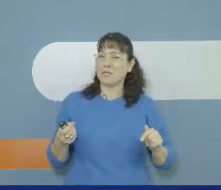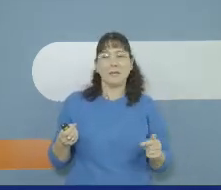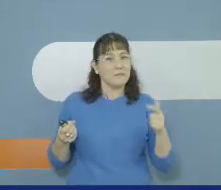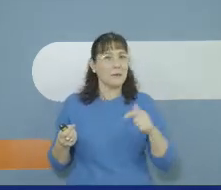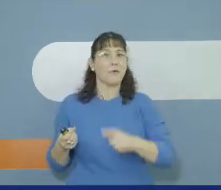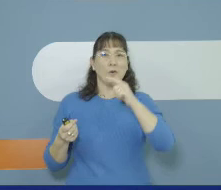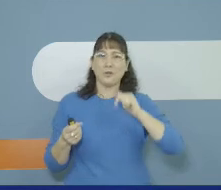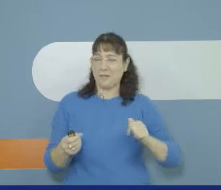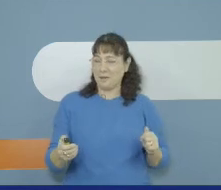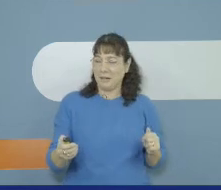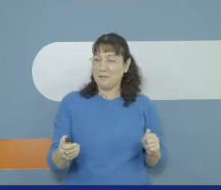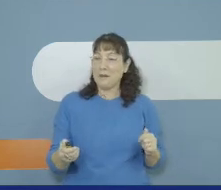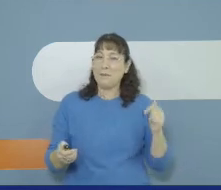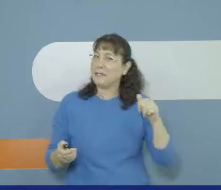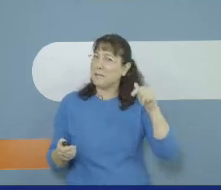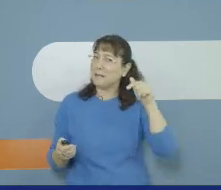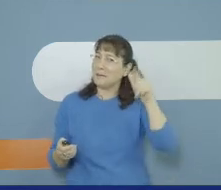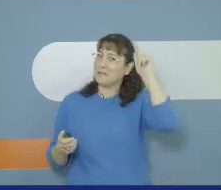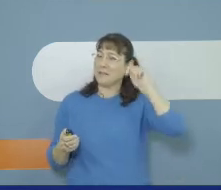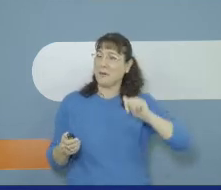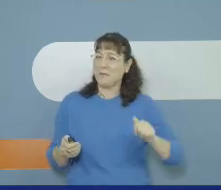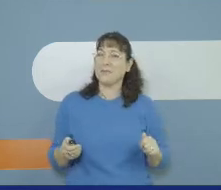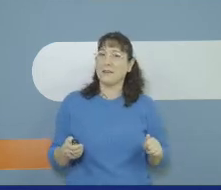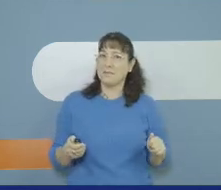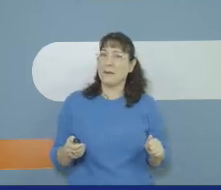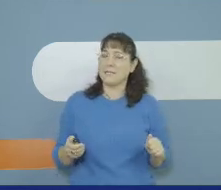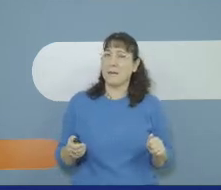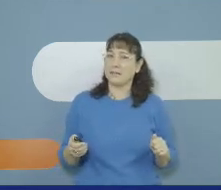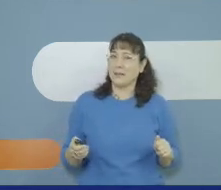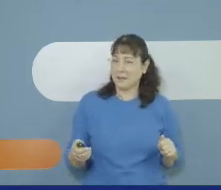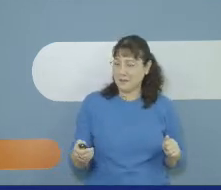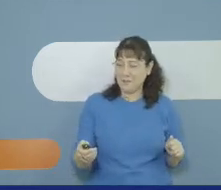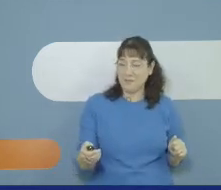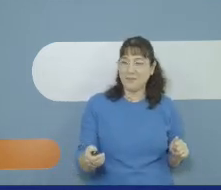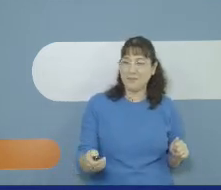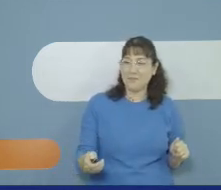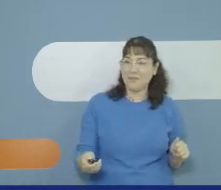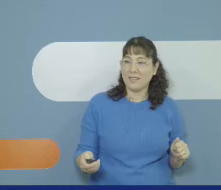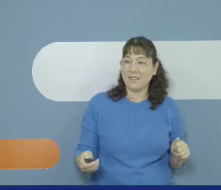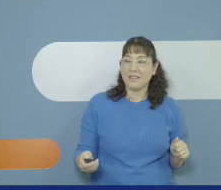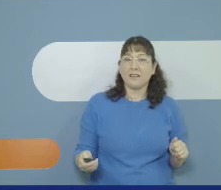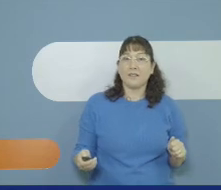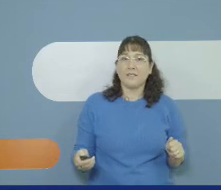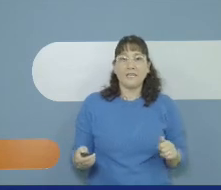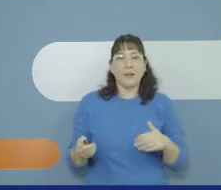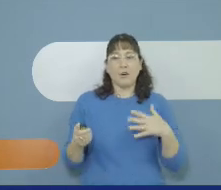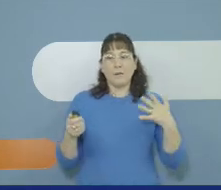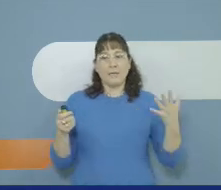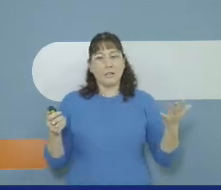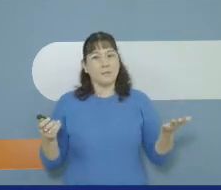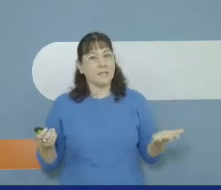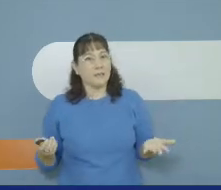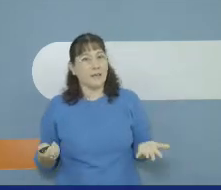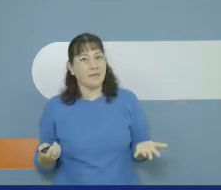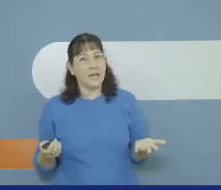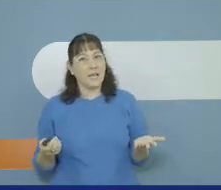בסיפור יש נמלים וגם הוא מאוד אוהב נמלים מעניין מה אתם תציירו מה מצא בדרך והנה עקוב